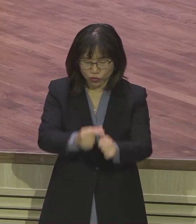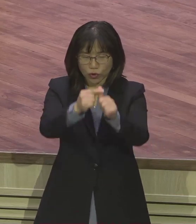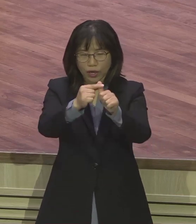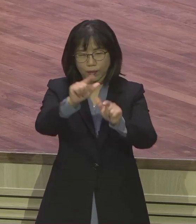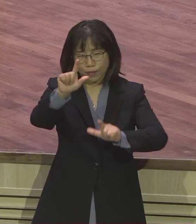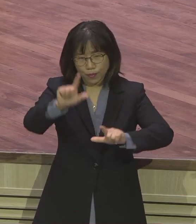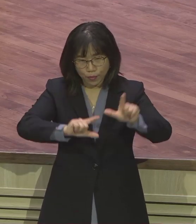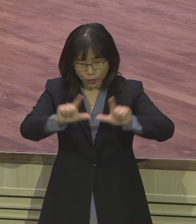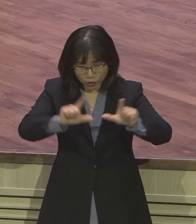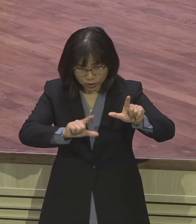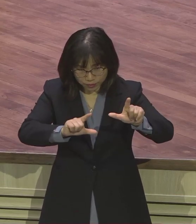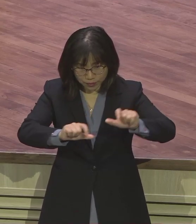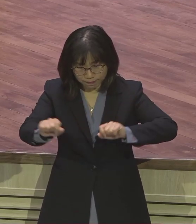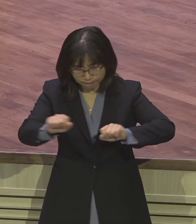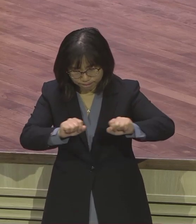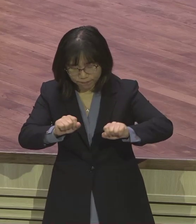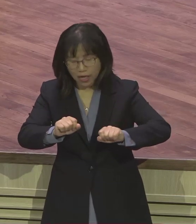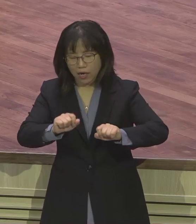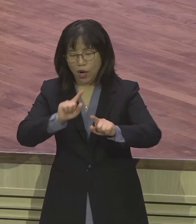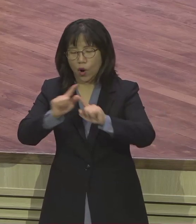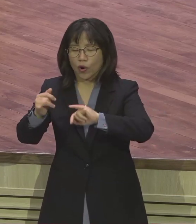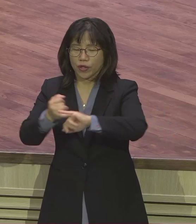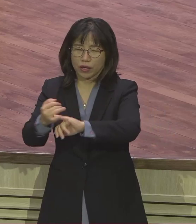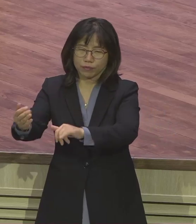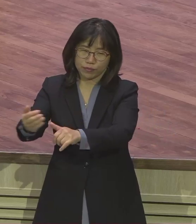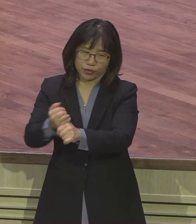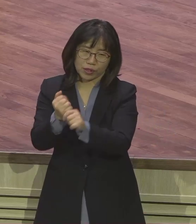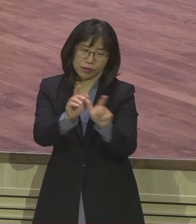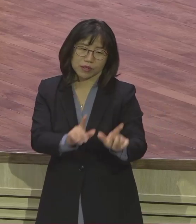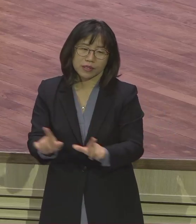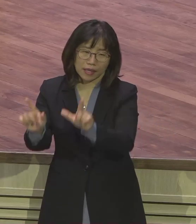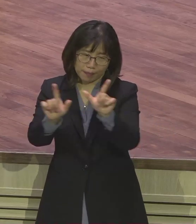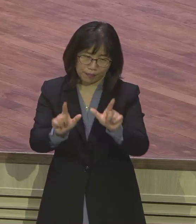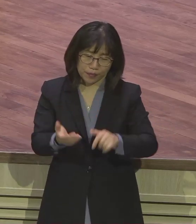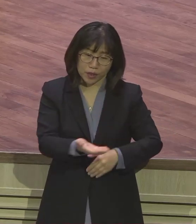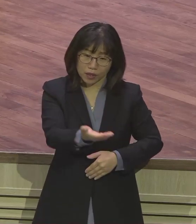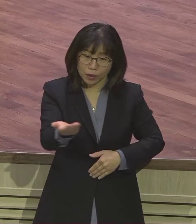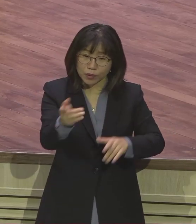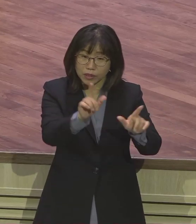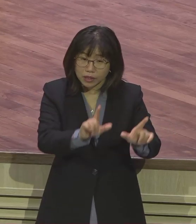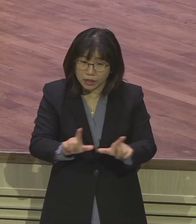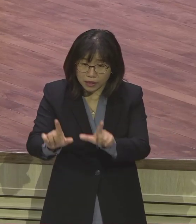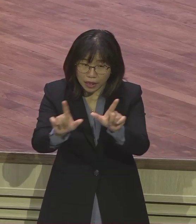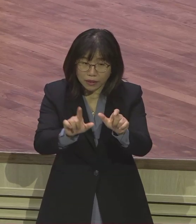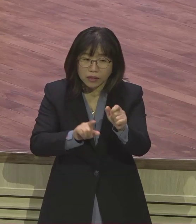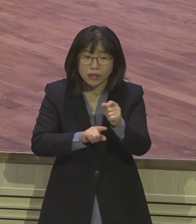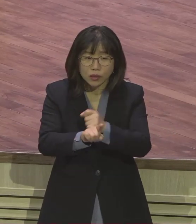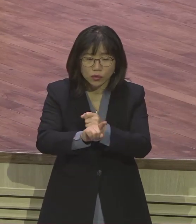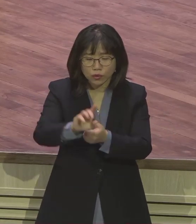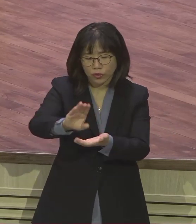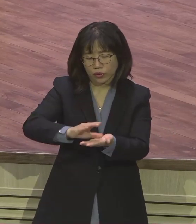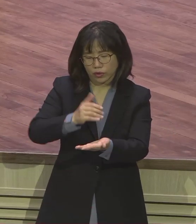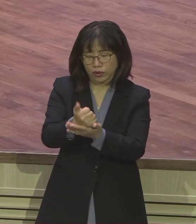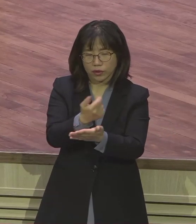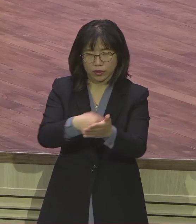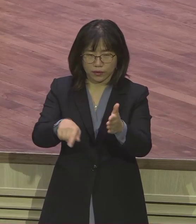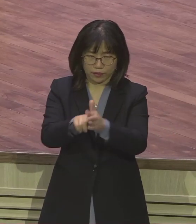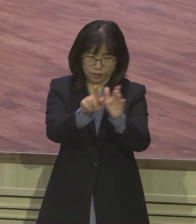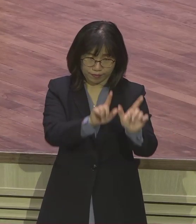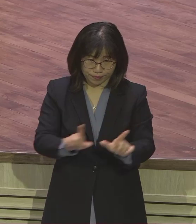된 언약 붙잡는 삶이다. 이런 삶 속에 사는 것 자체가 그리스도를 위해 살기 때문에 살면서 여러분이 누굴 만나든지